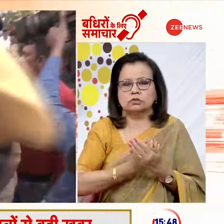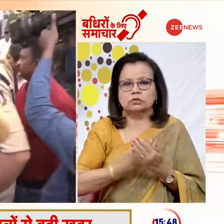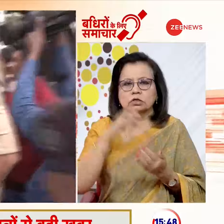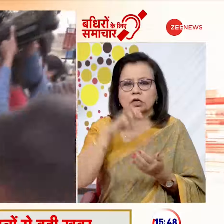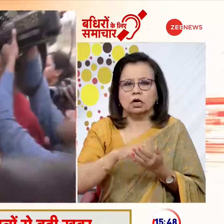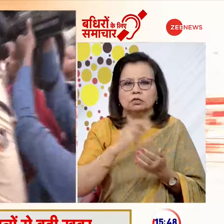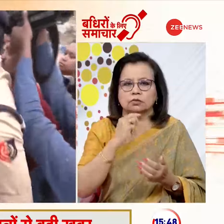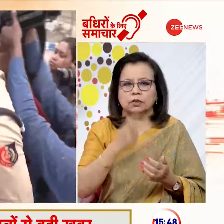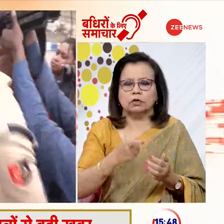बताया